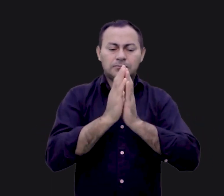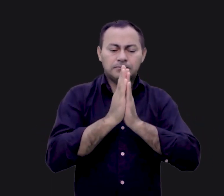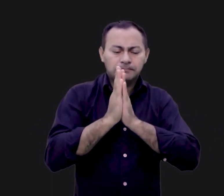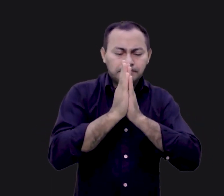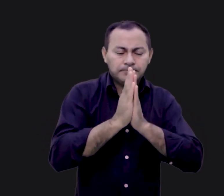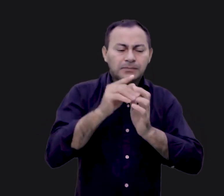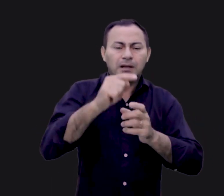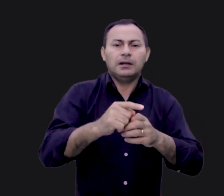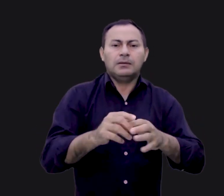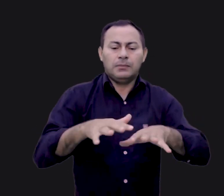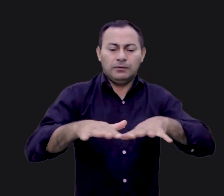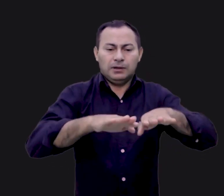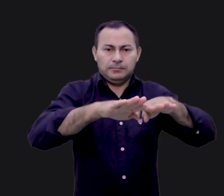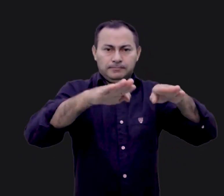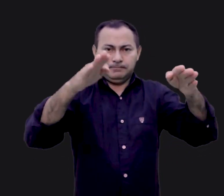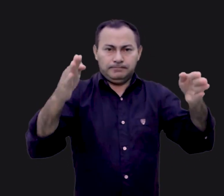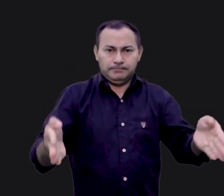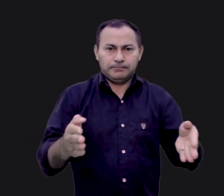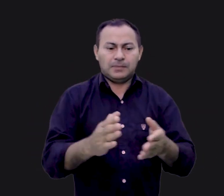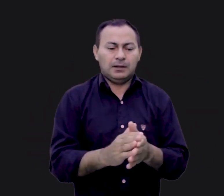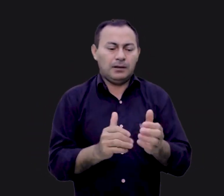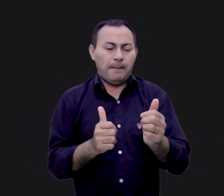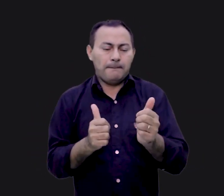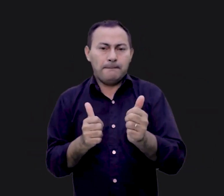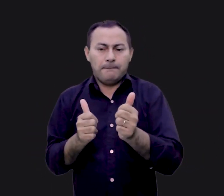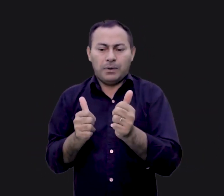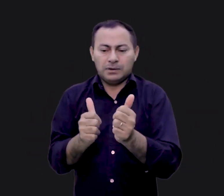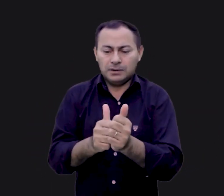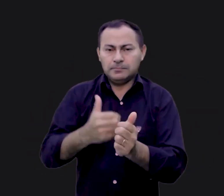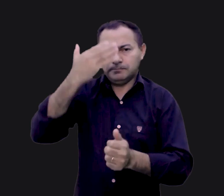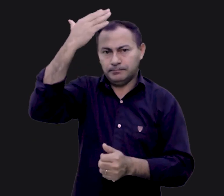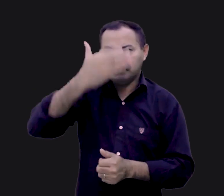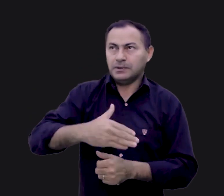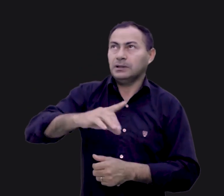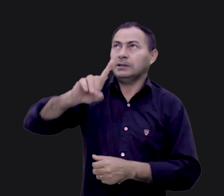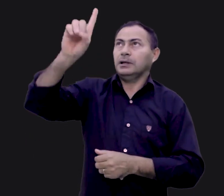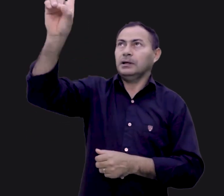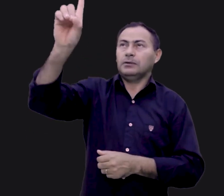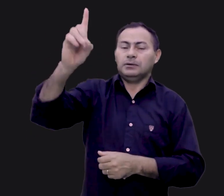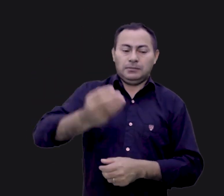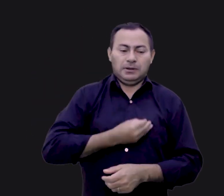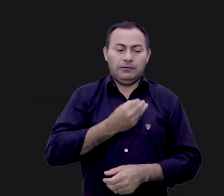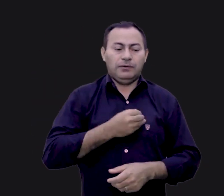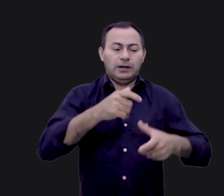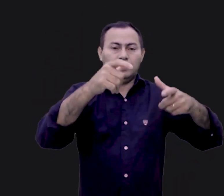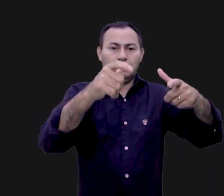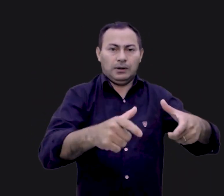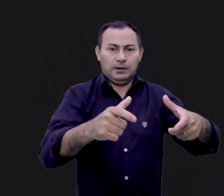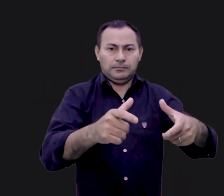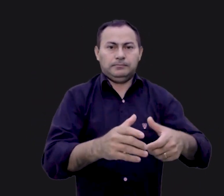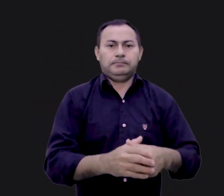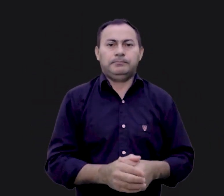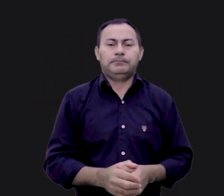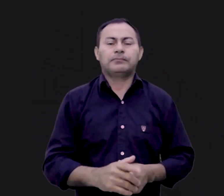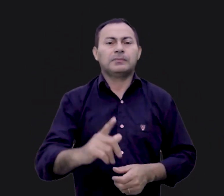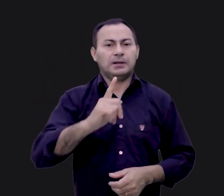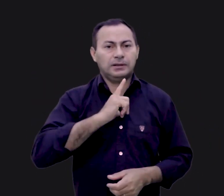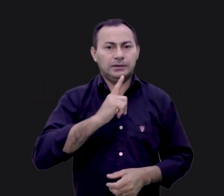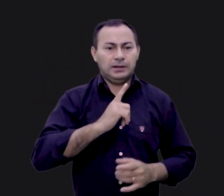entre a mobília que lá estava, eles se aproximavam da presença de Deus que habitava naquele lugar. Existia